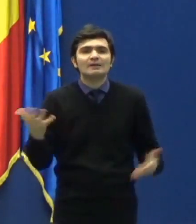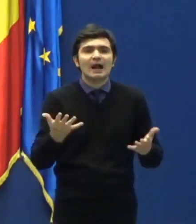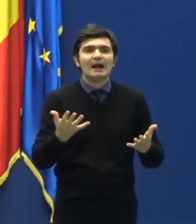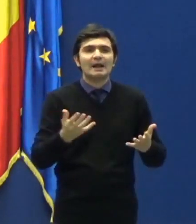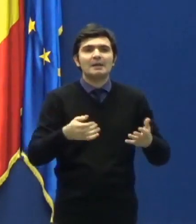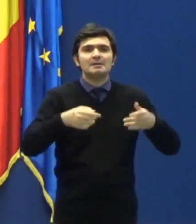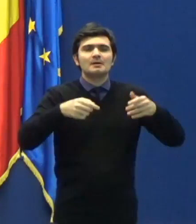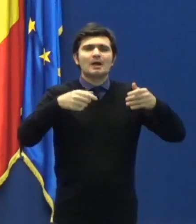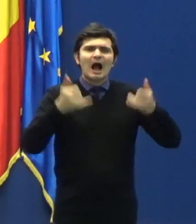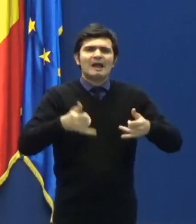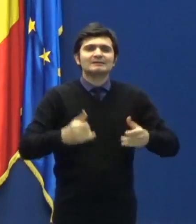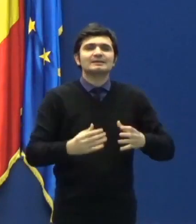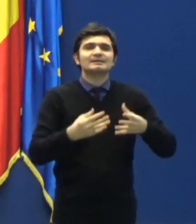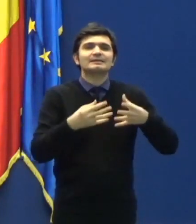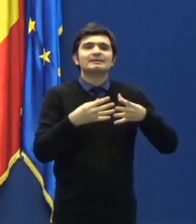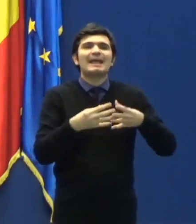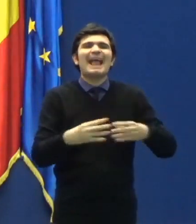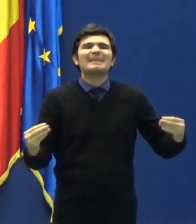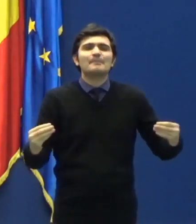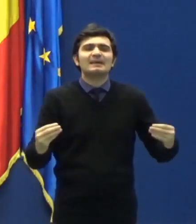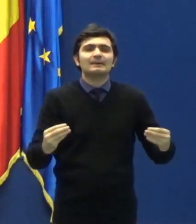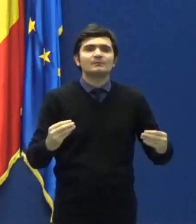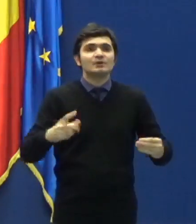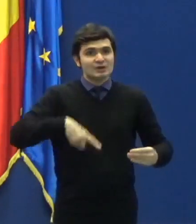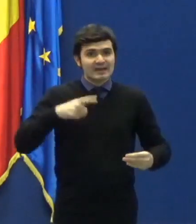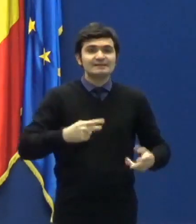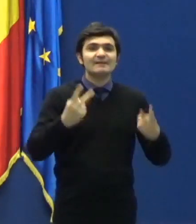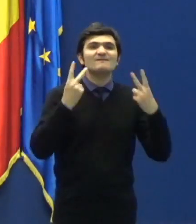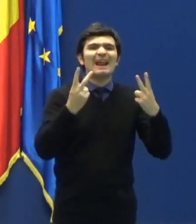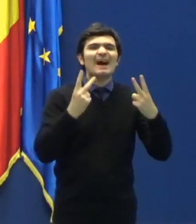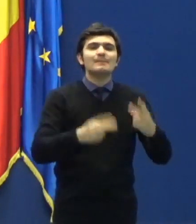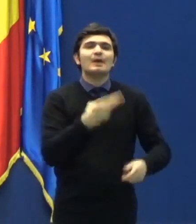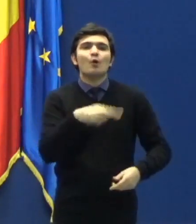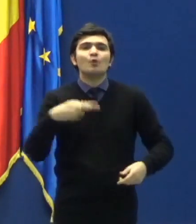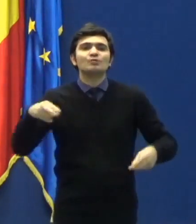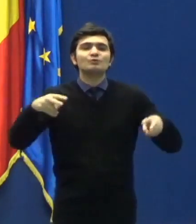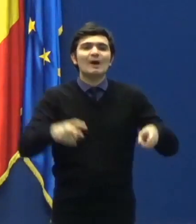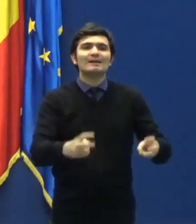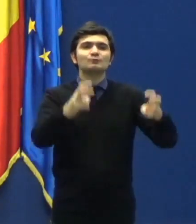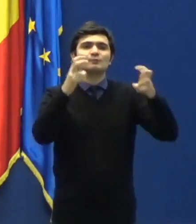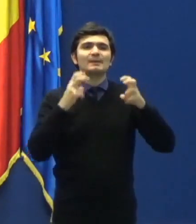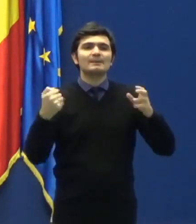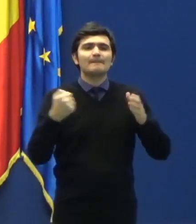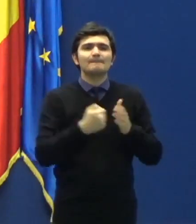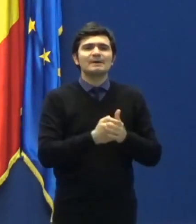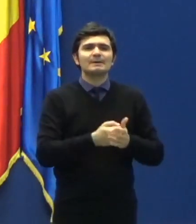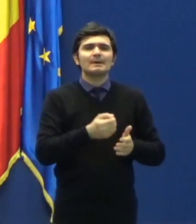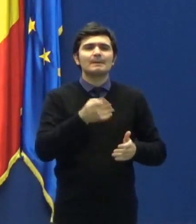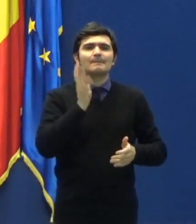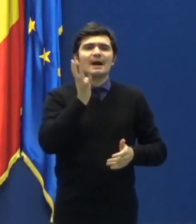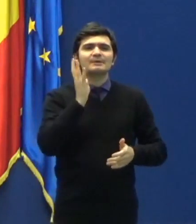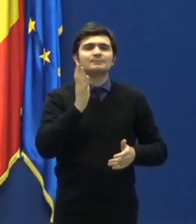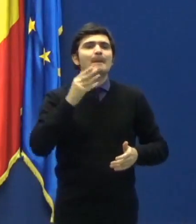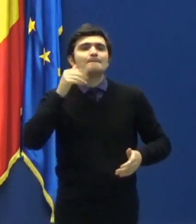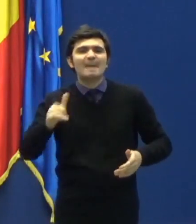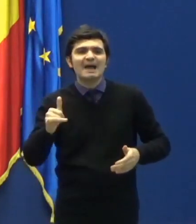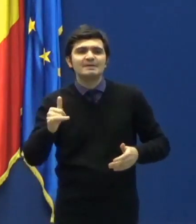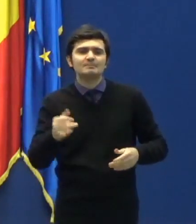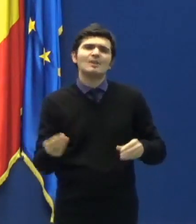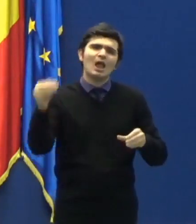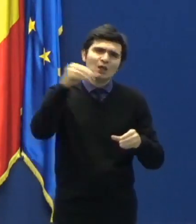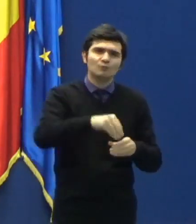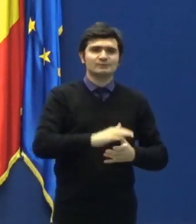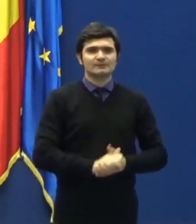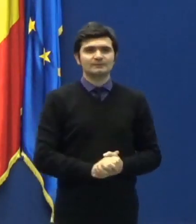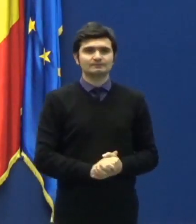astăzi și este valabilă până în 14 mai inclusiv. Al doilea punct